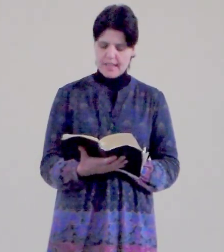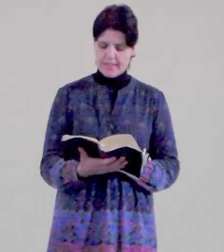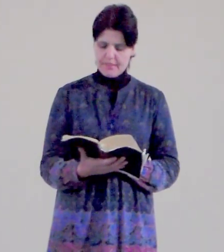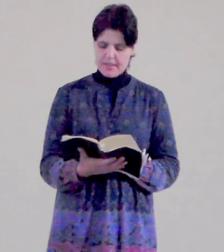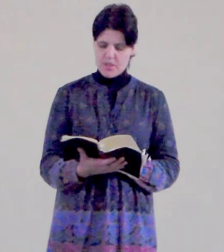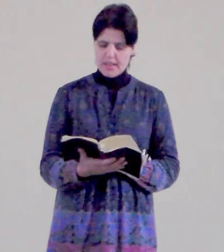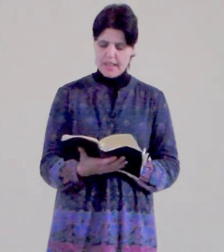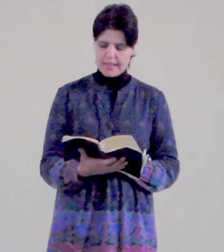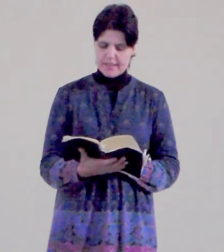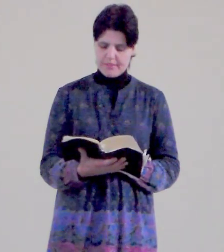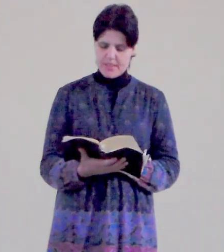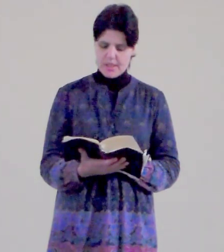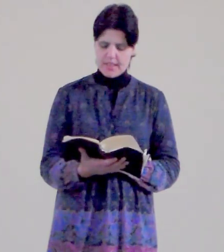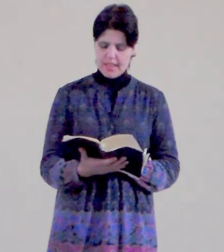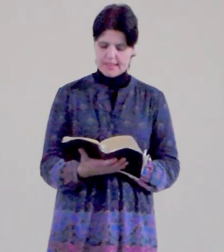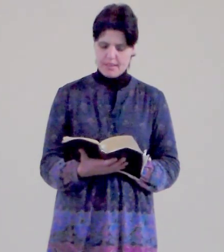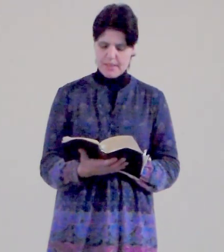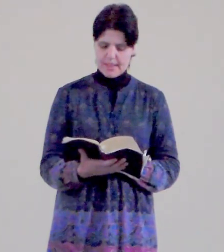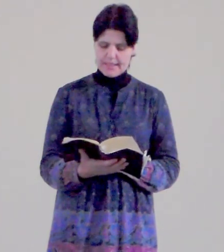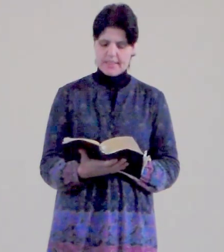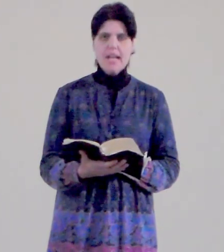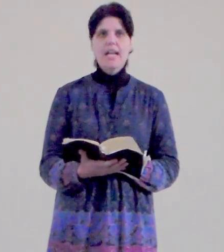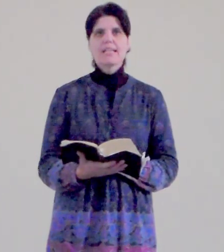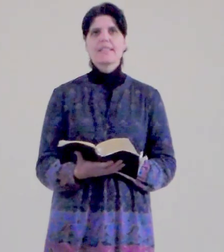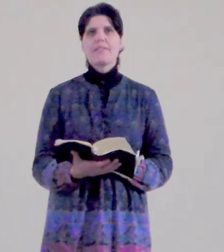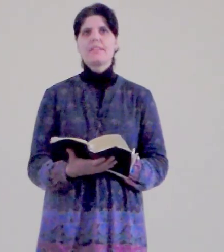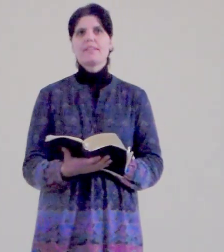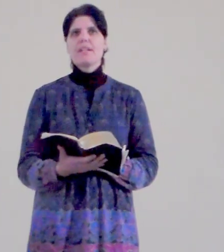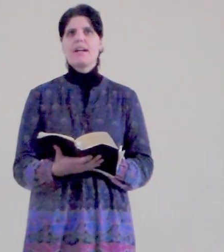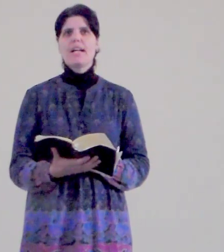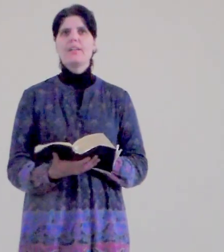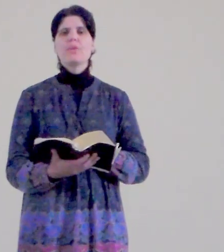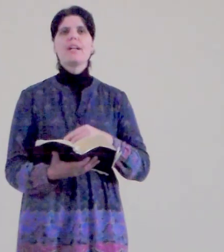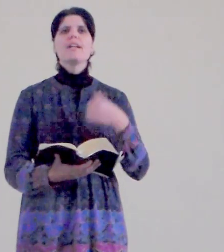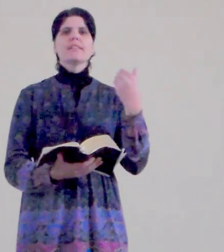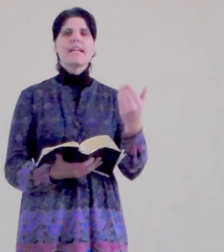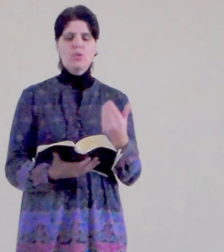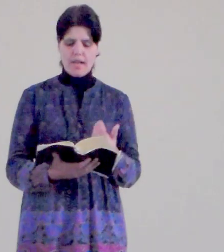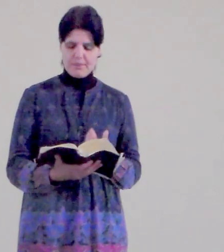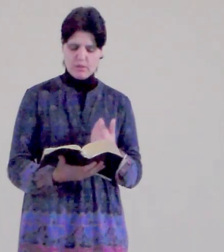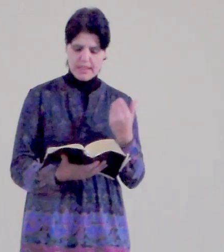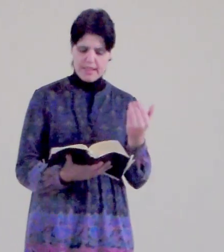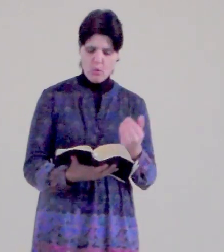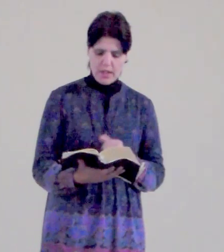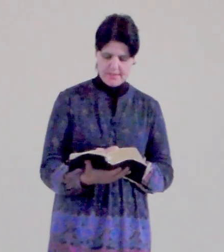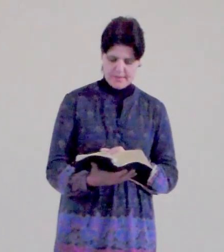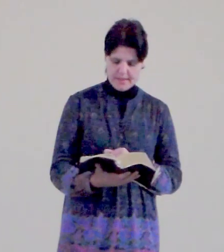láska vydrží, láska věří, láska mu nadí a láska vytrvá. Haleluja. Tato kapitola je o lásce,